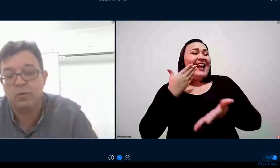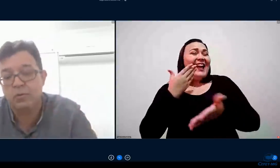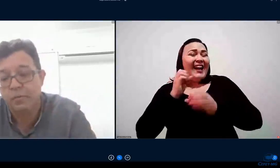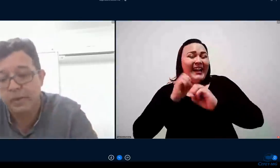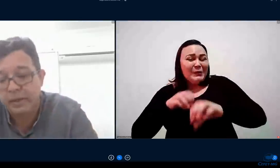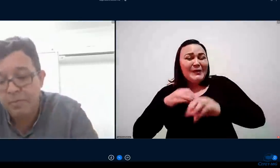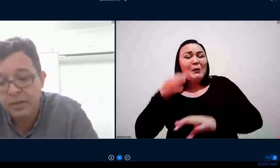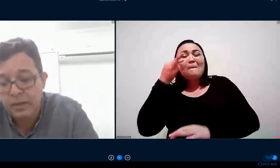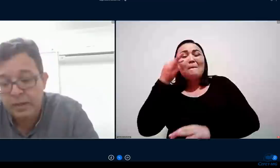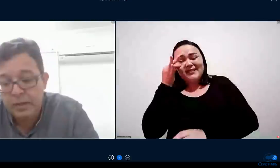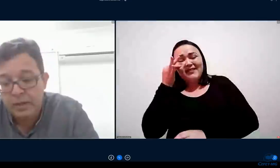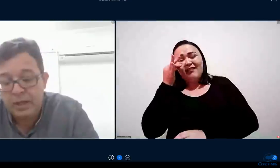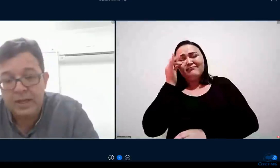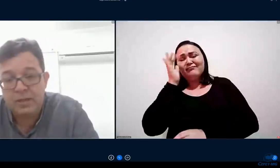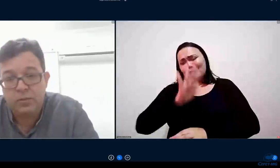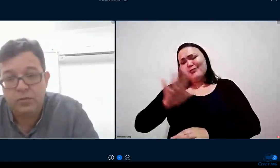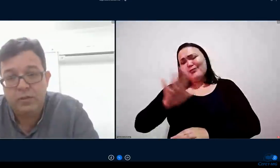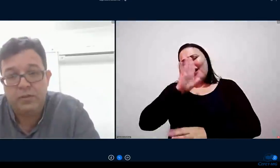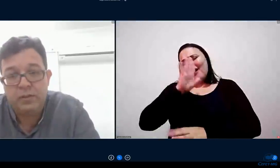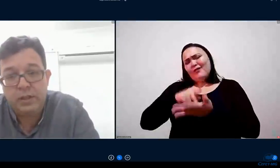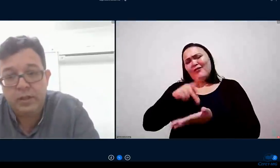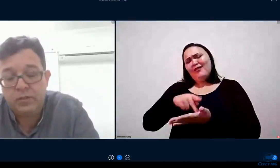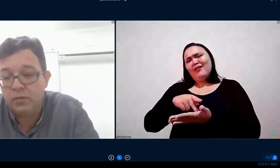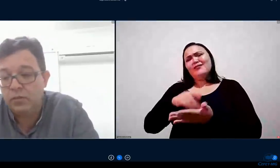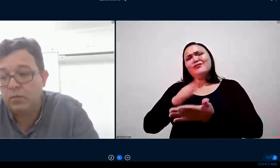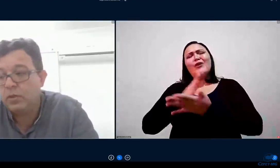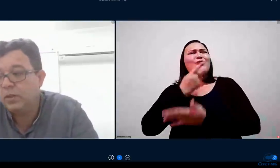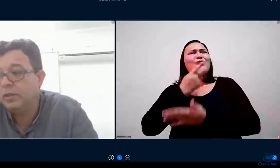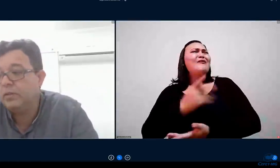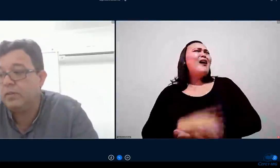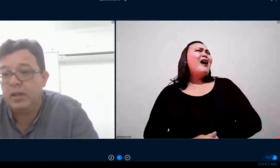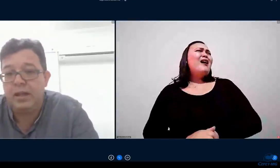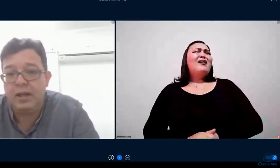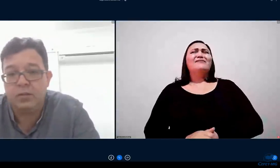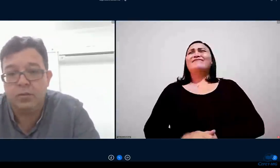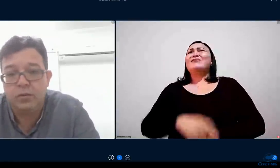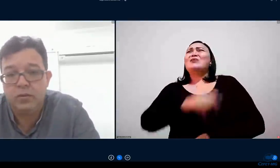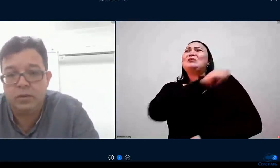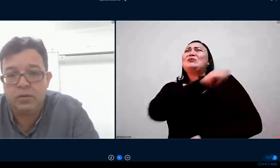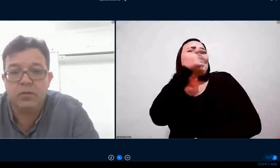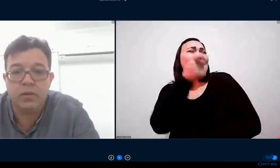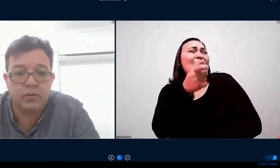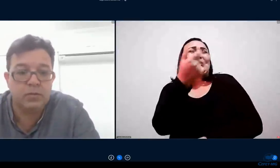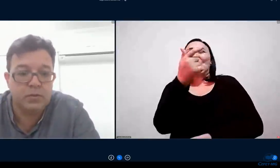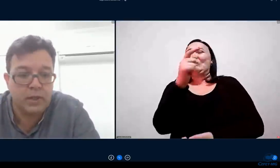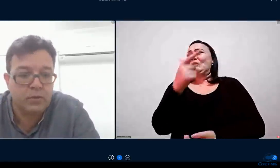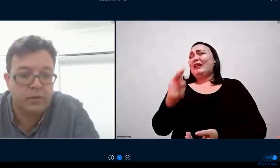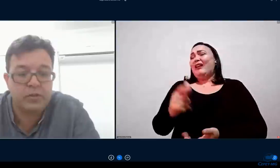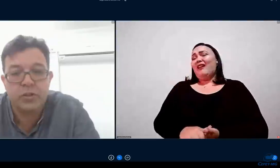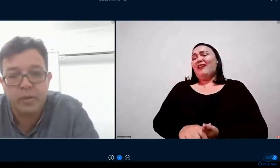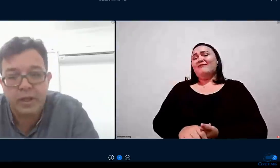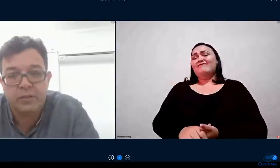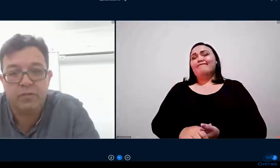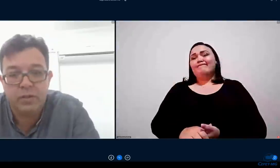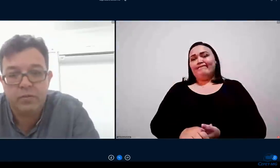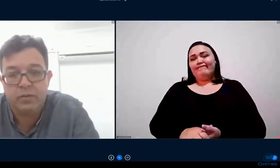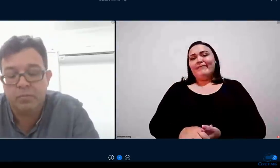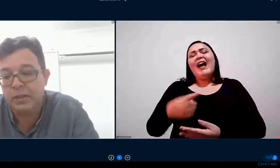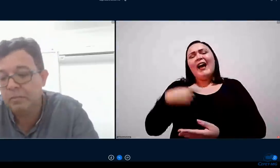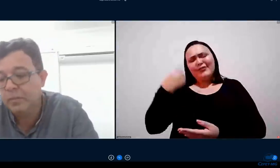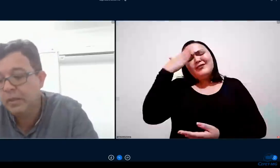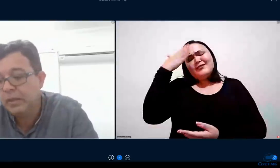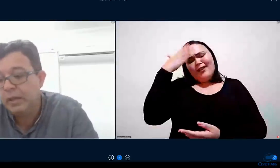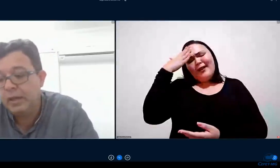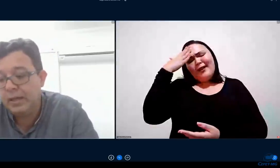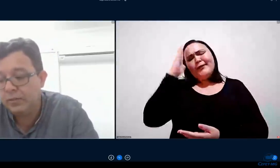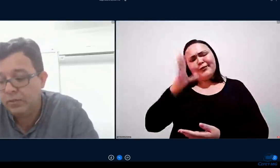educação como um todo né relatos de desinteresse dos estudantes relatos que todos nós como educadores a gente conhece e